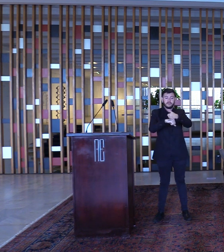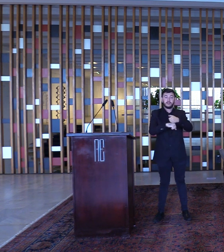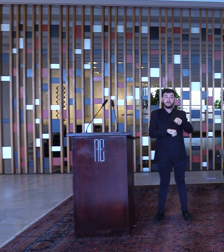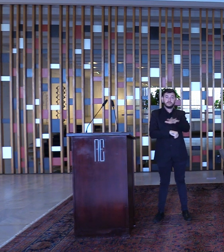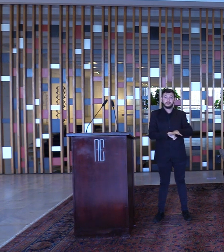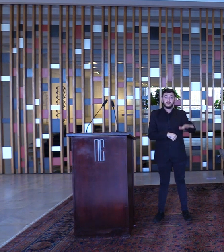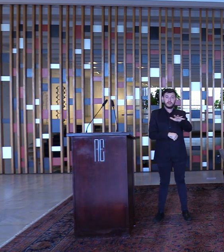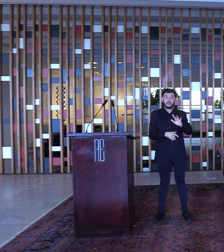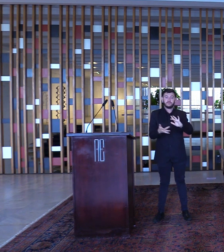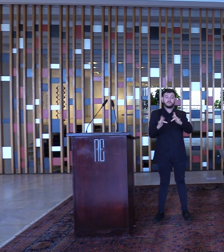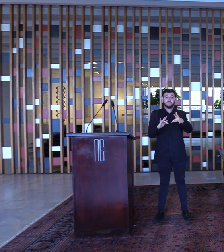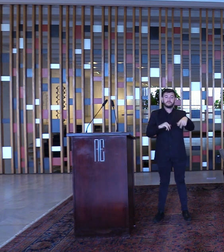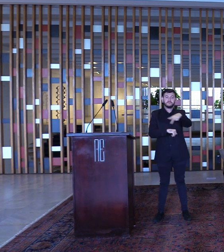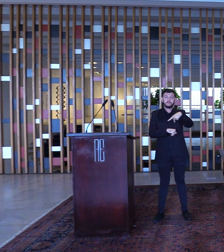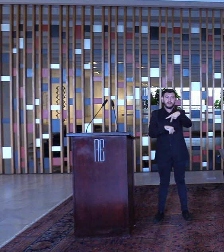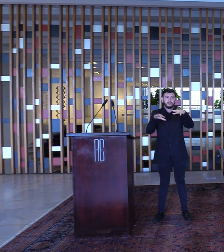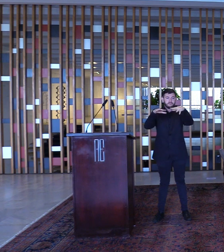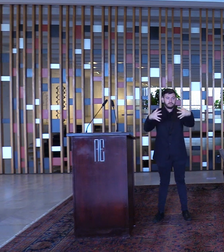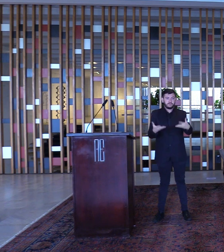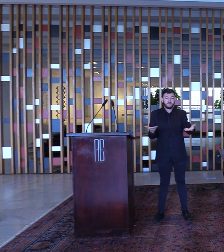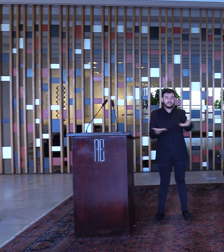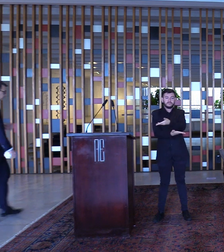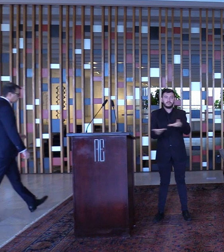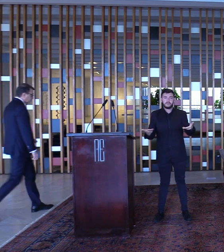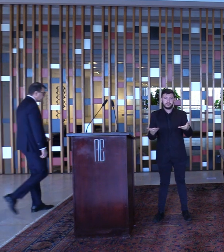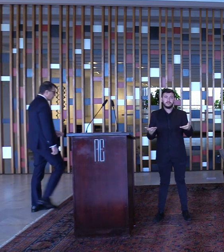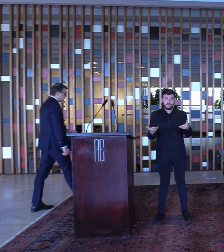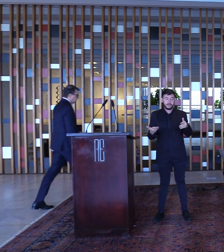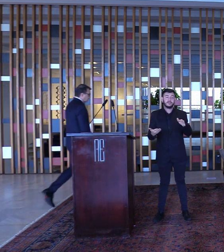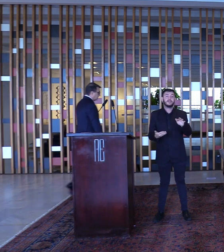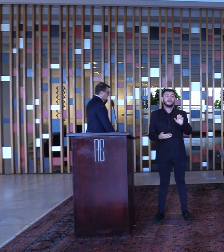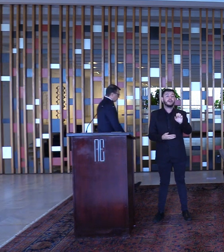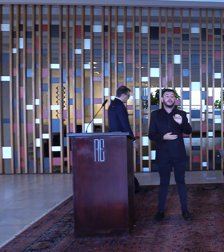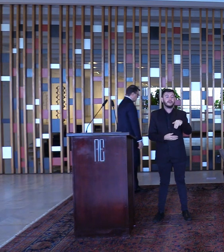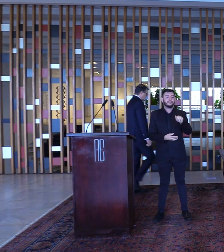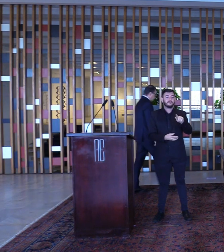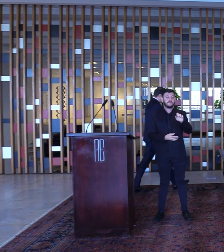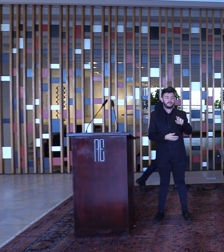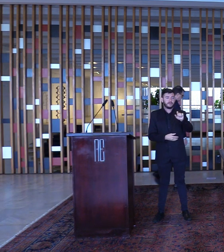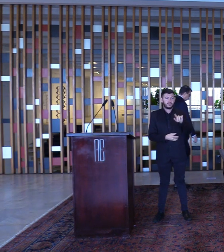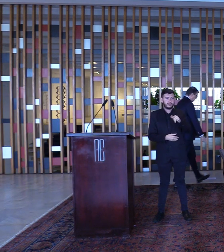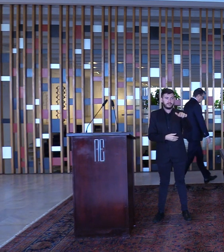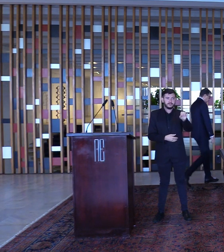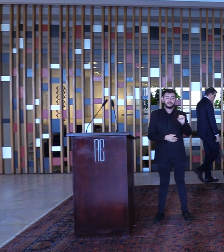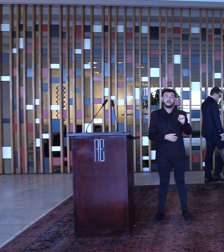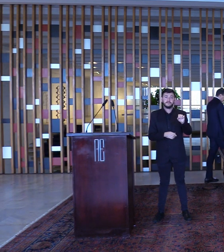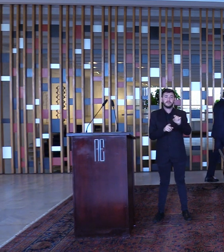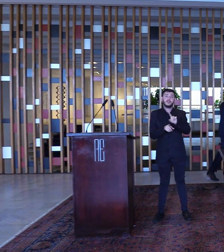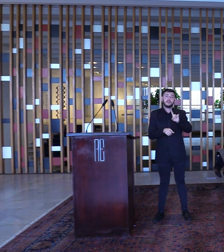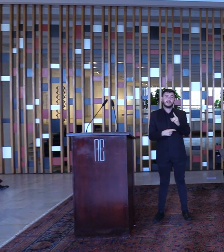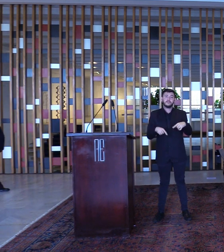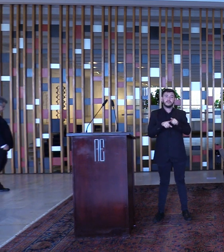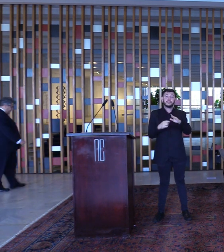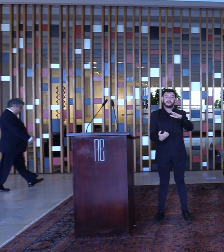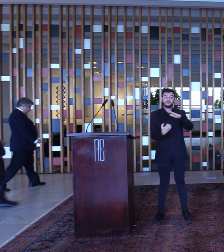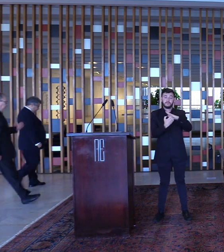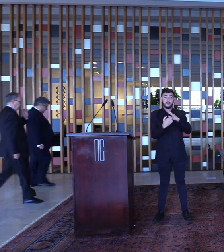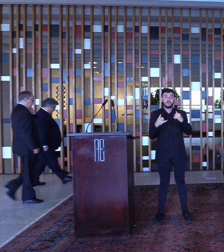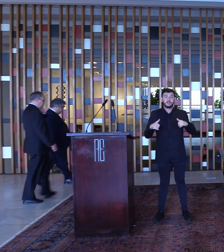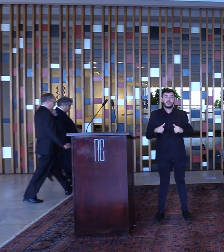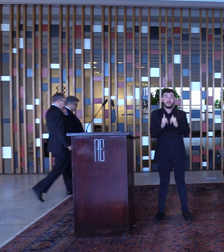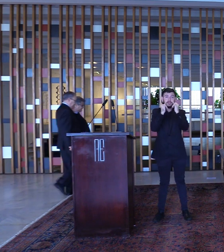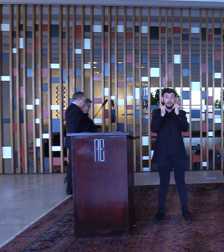Embaixador Fernando Simas Magalhães. Diretor-Geral Brasileiro da Itaipu Binacional, Almirante